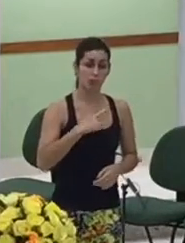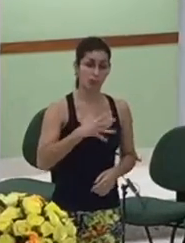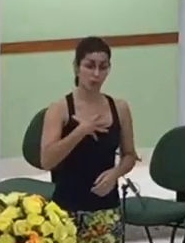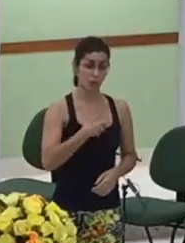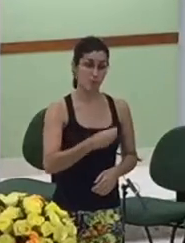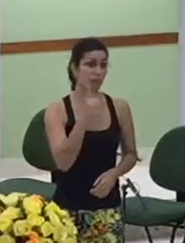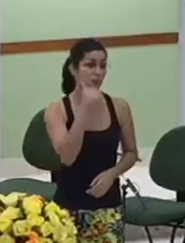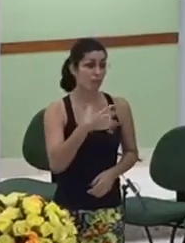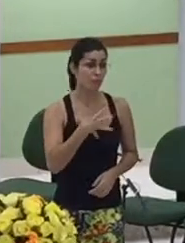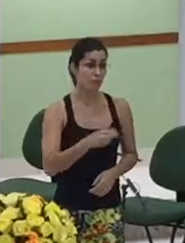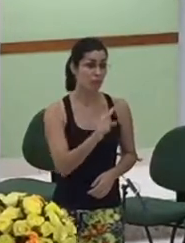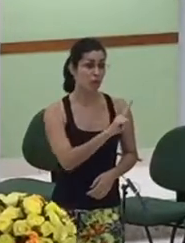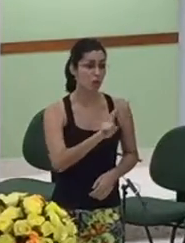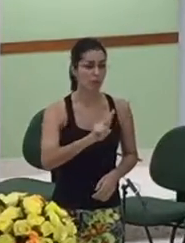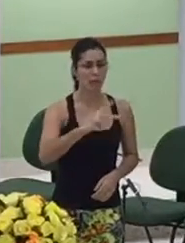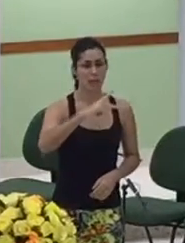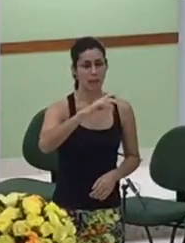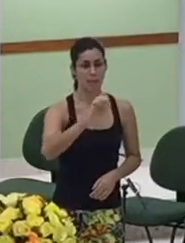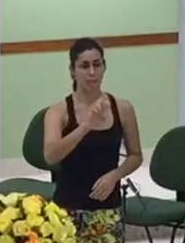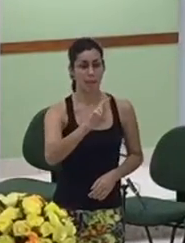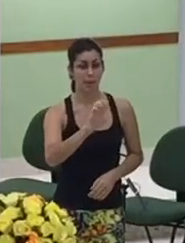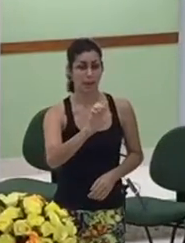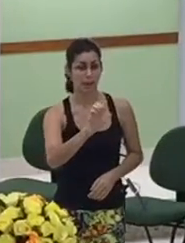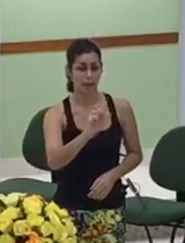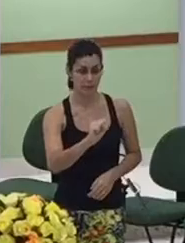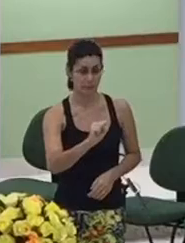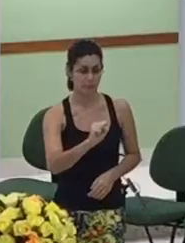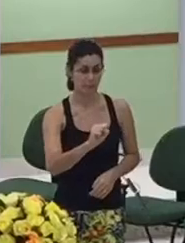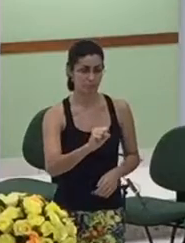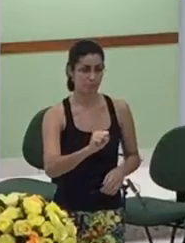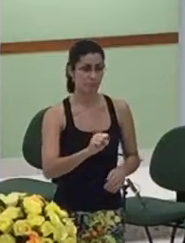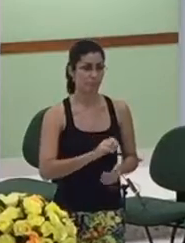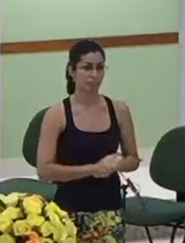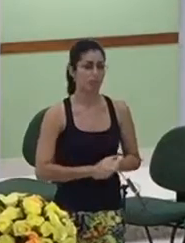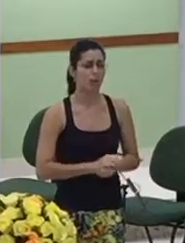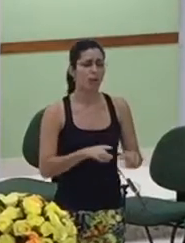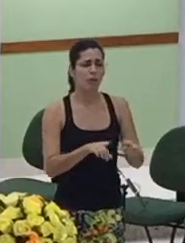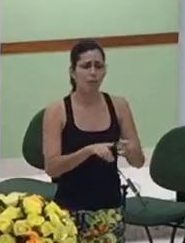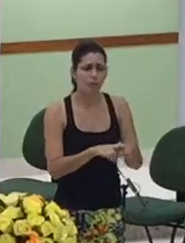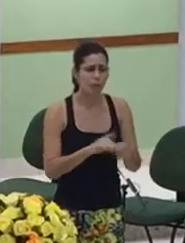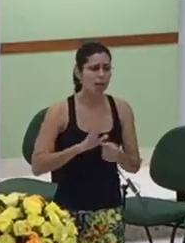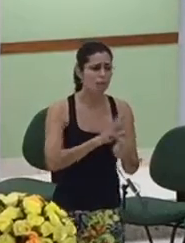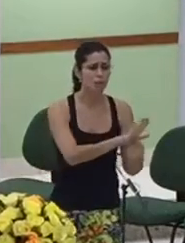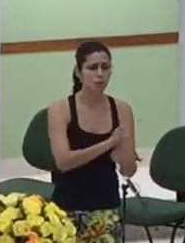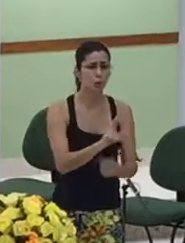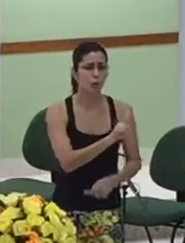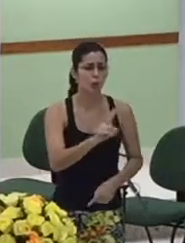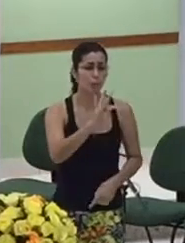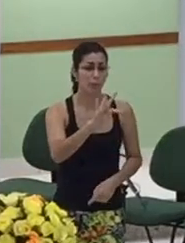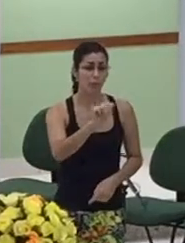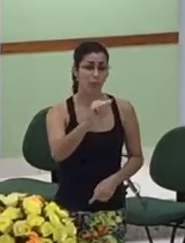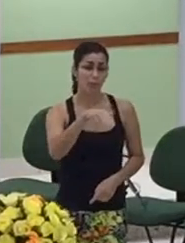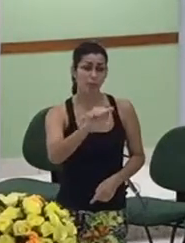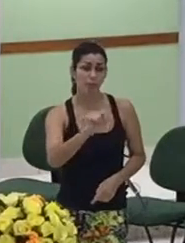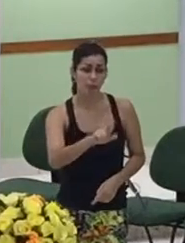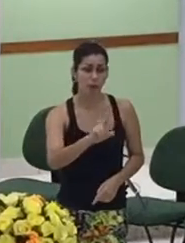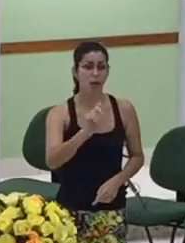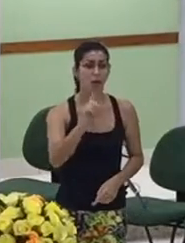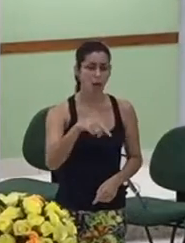Tamar é mãe de Pérez mas Mateus começa a dizer que